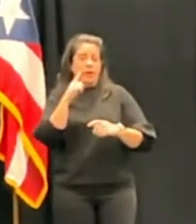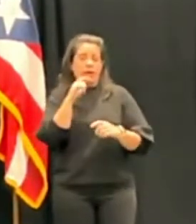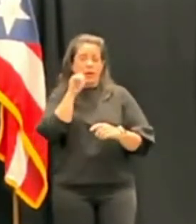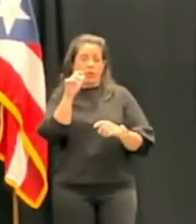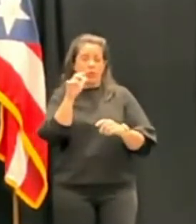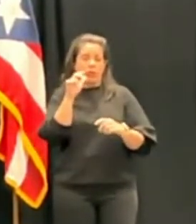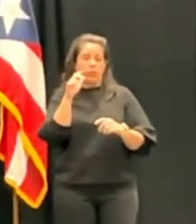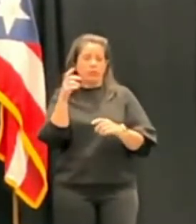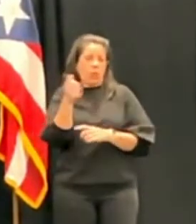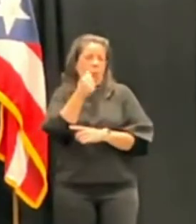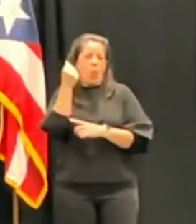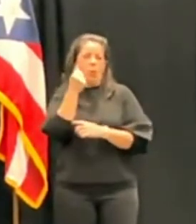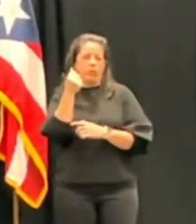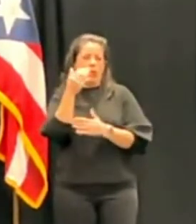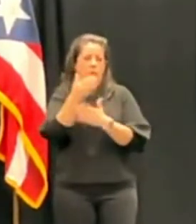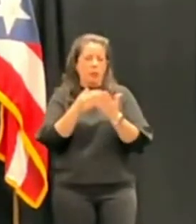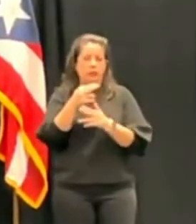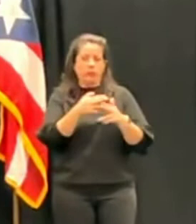limbo.